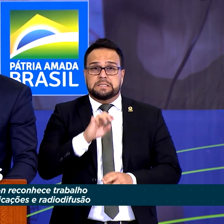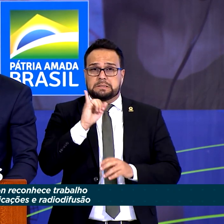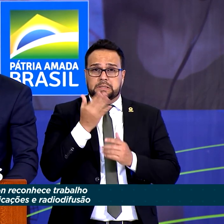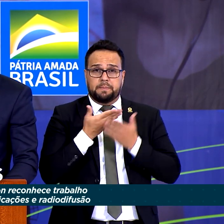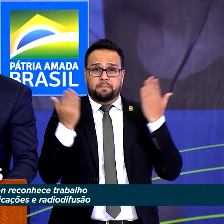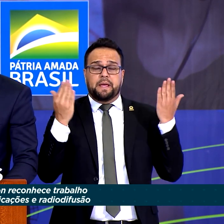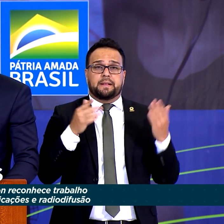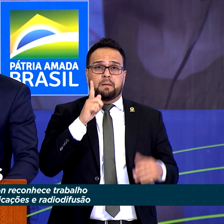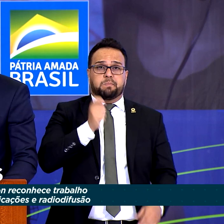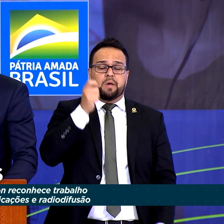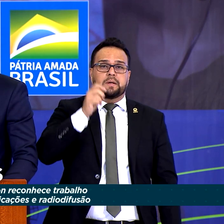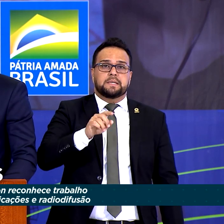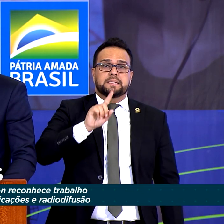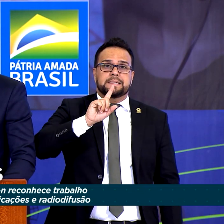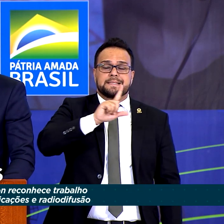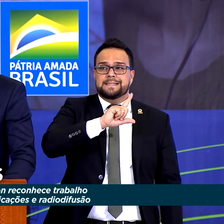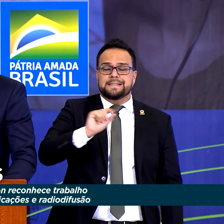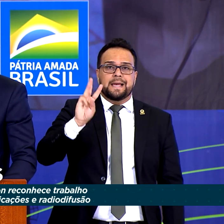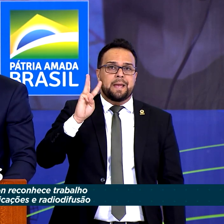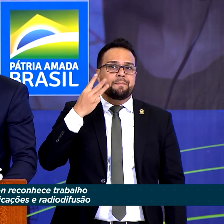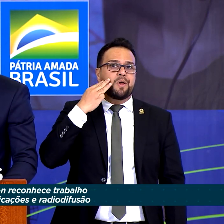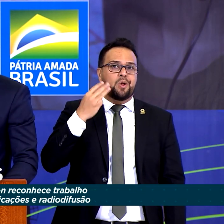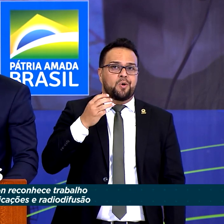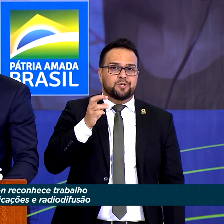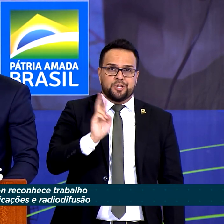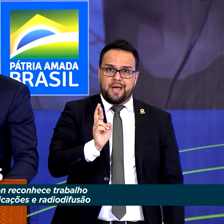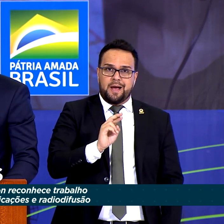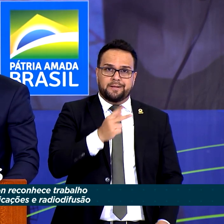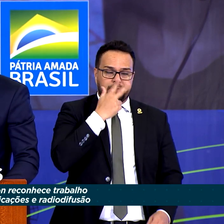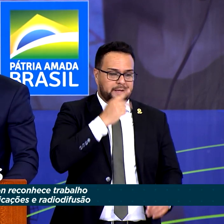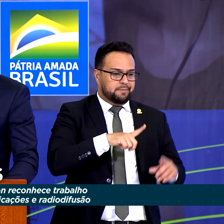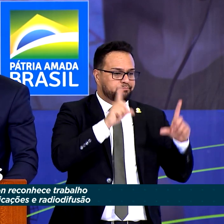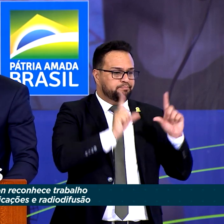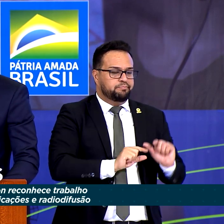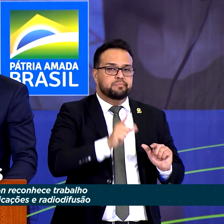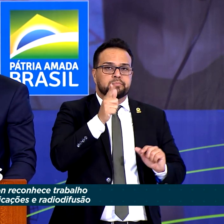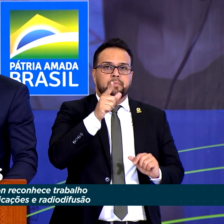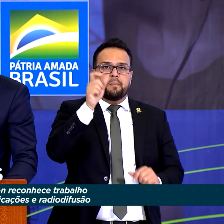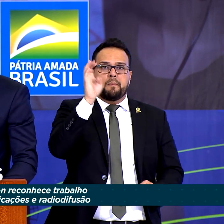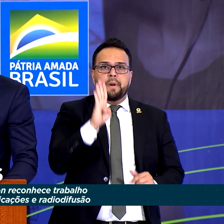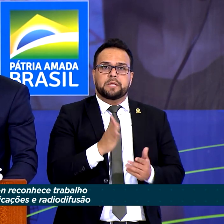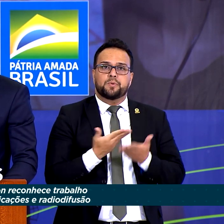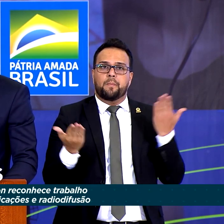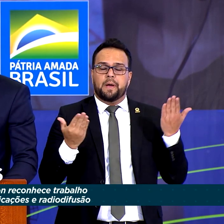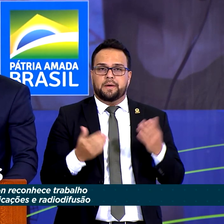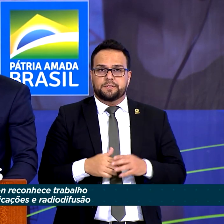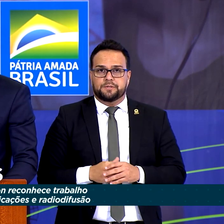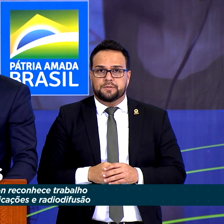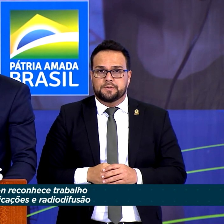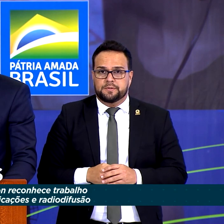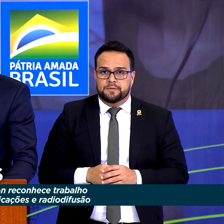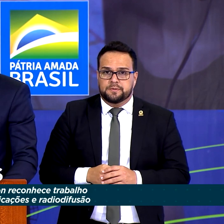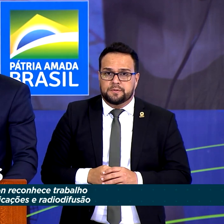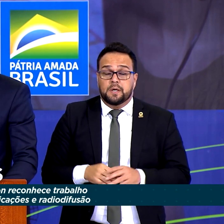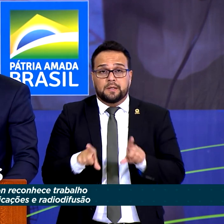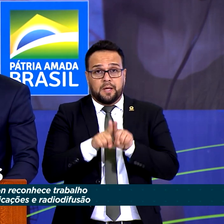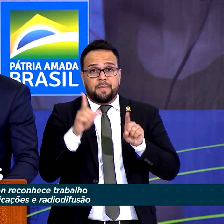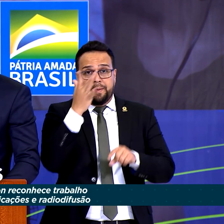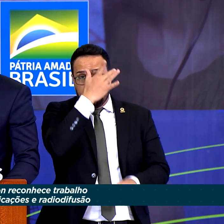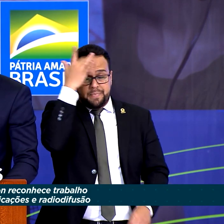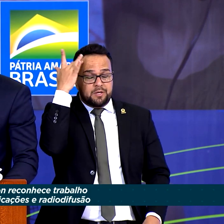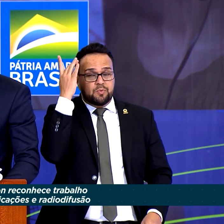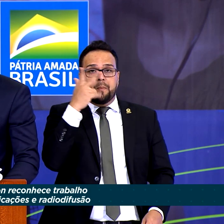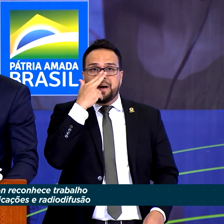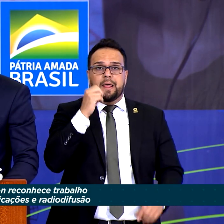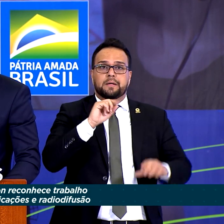reais a menos que o Brasil deixa de ganhar, fora as entregas que nós temos e fora essas pessoas que estão